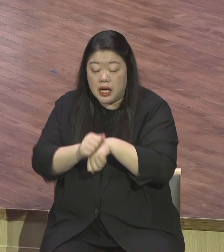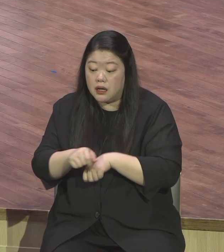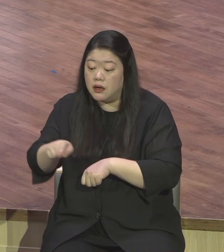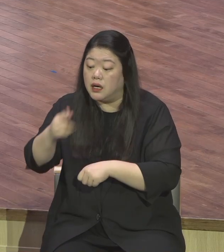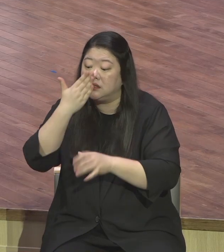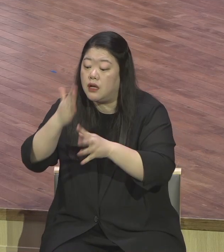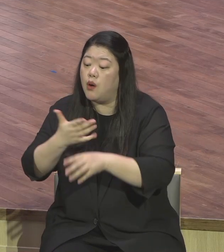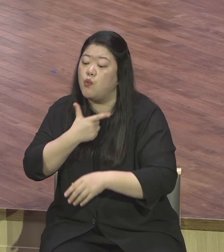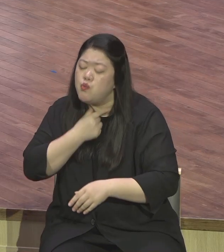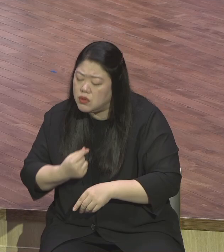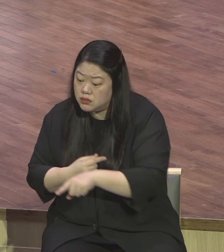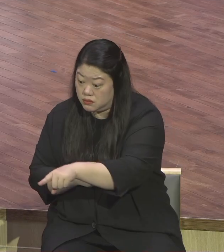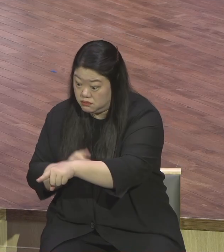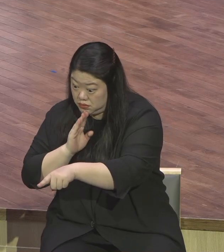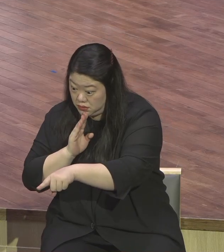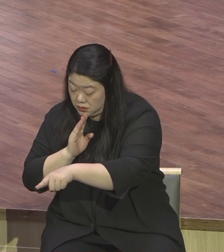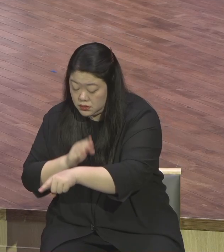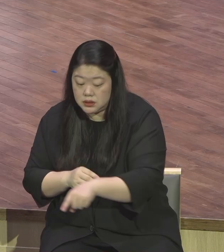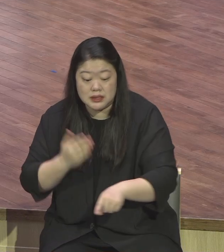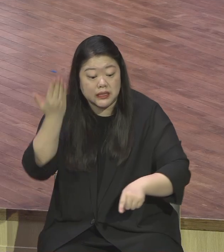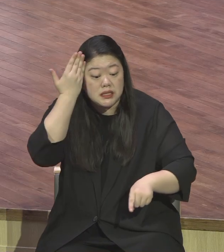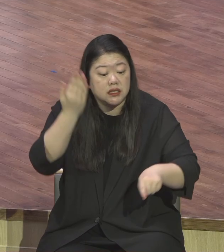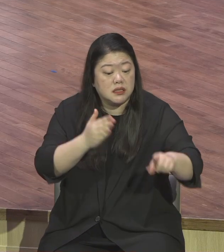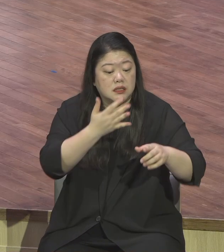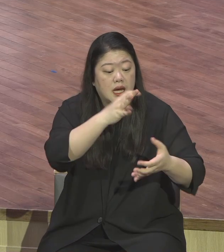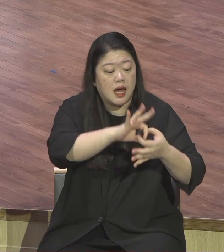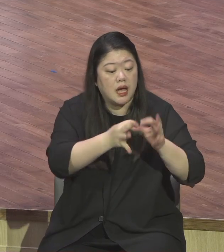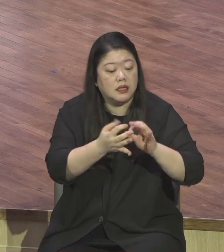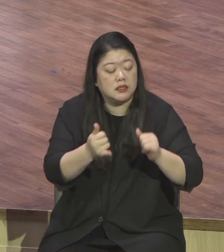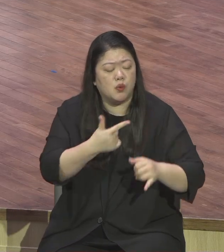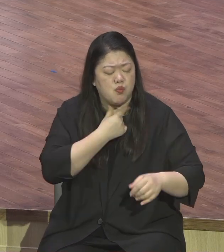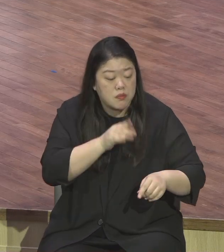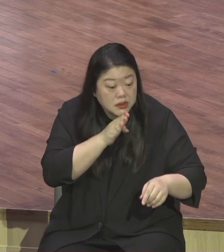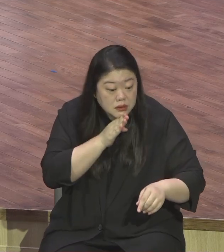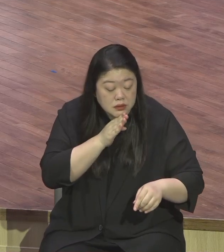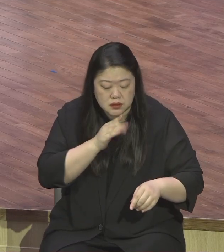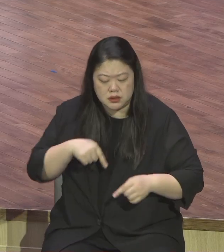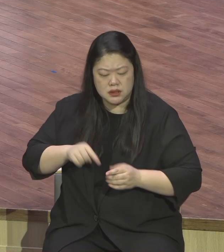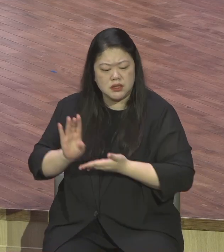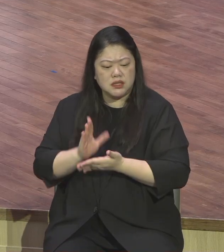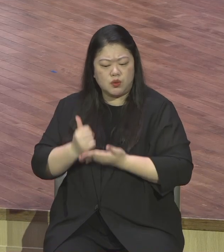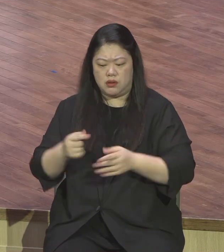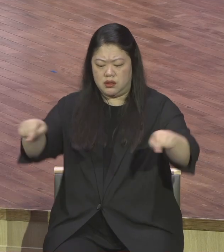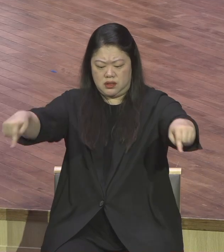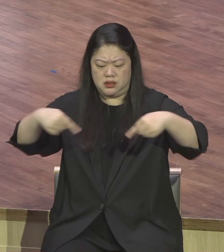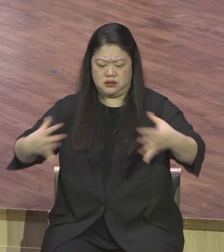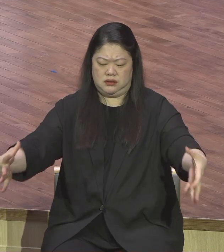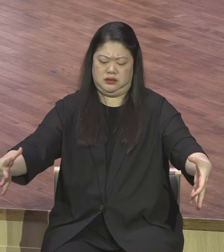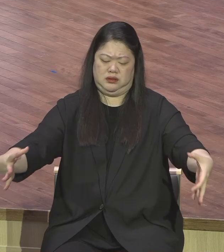그러니 한눈 팔지 말고 예수 그리스도만